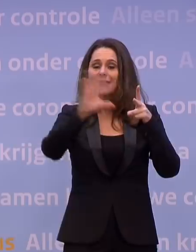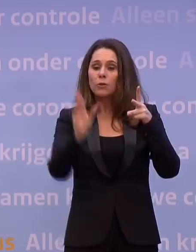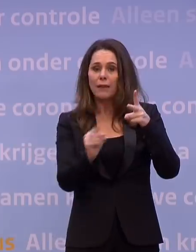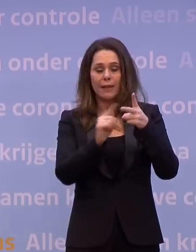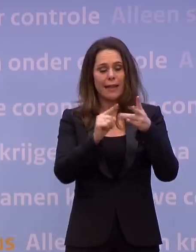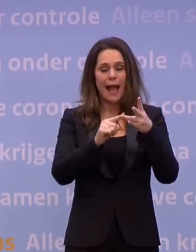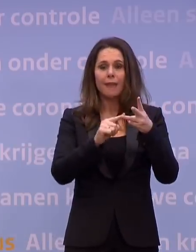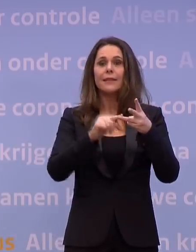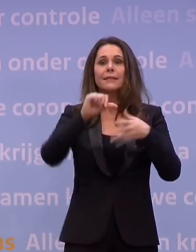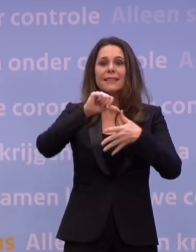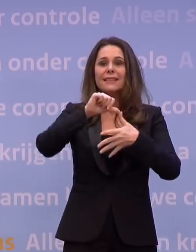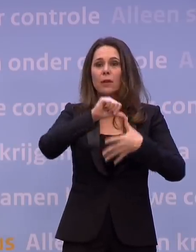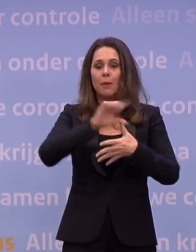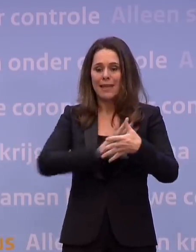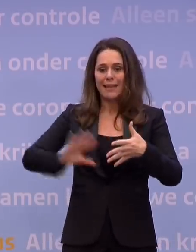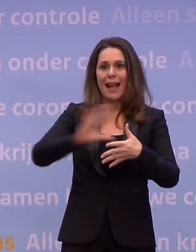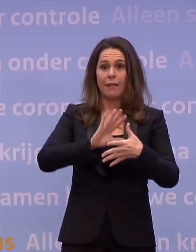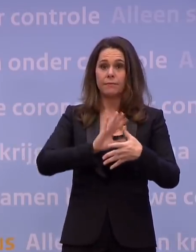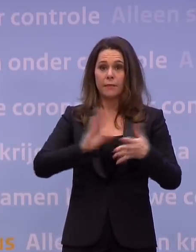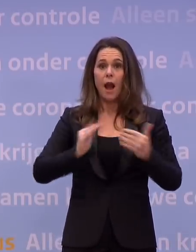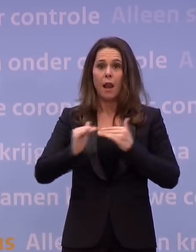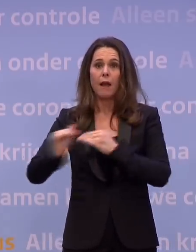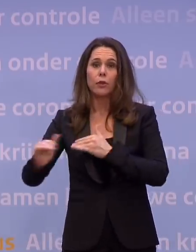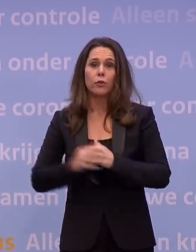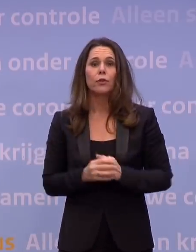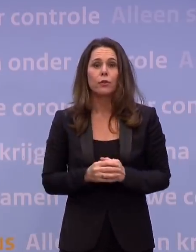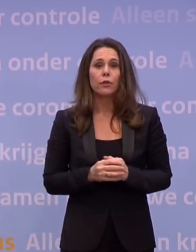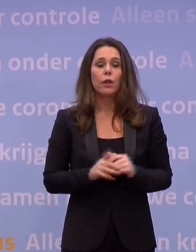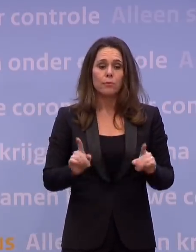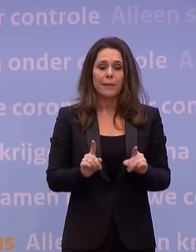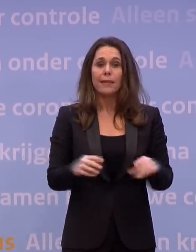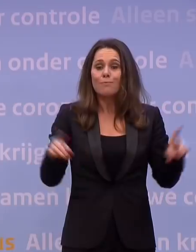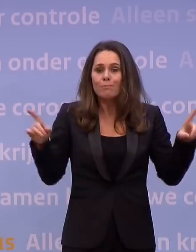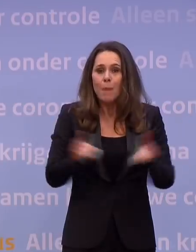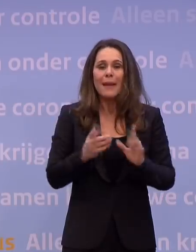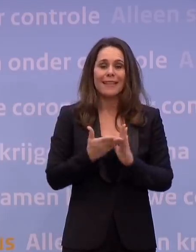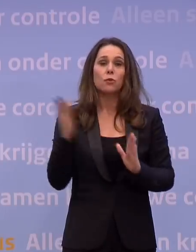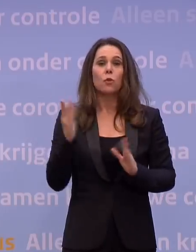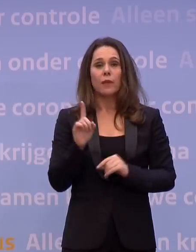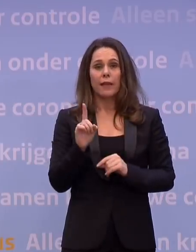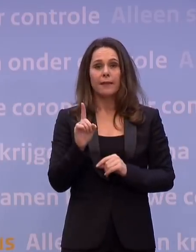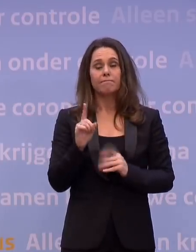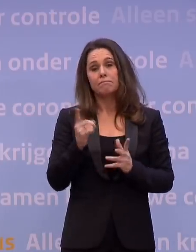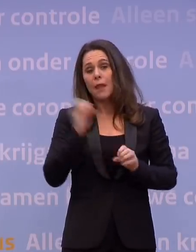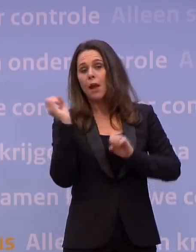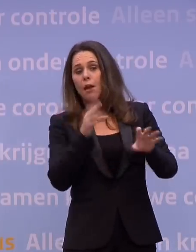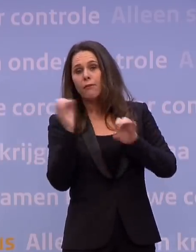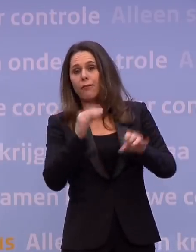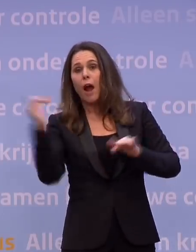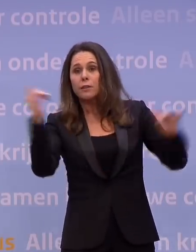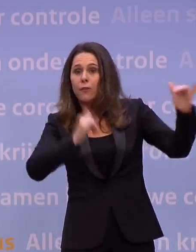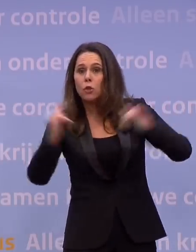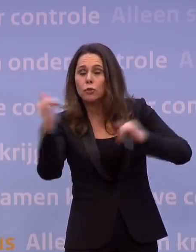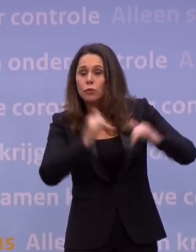en alle landen uit Zuid-Amerika. Ook hier een zeer beperkt aantal uitzonderingen, bijvoorbeeld voor vrachtvluchten, voor